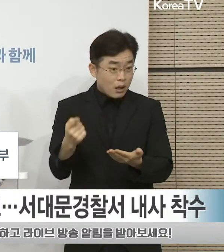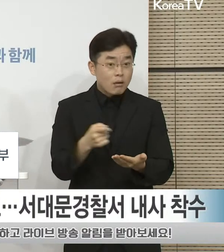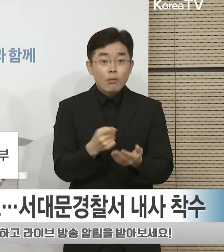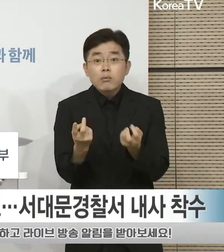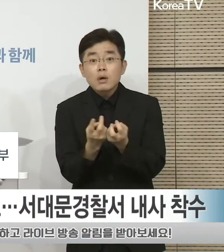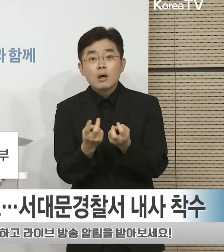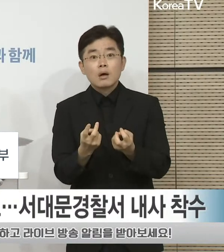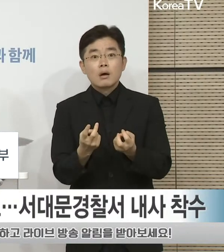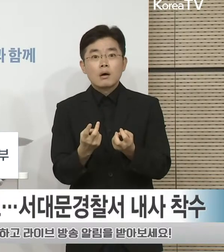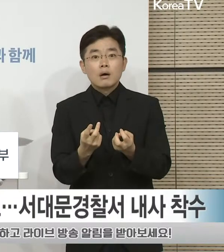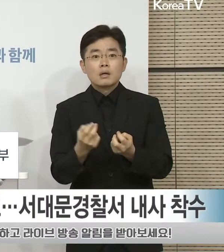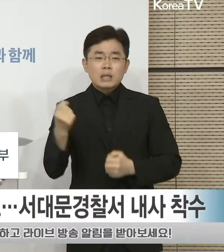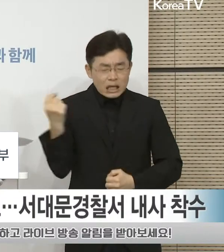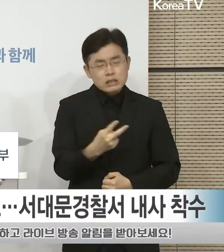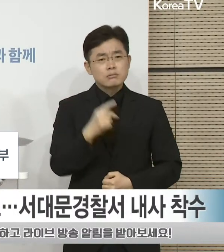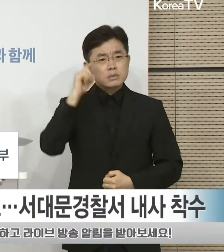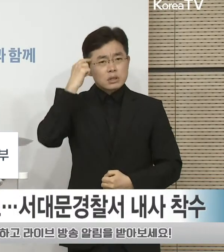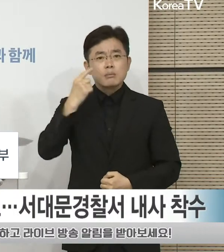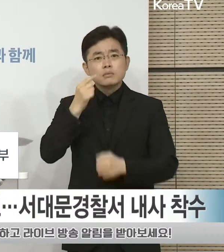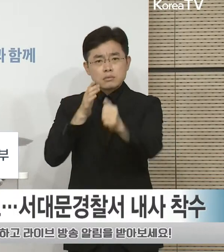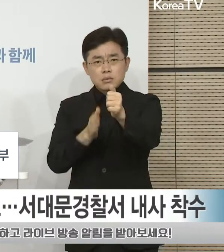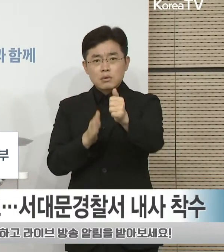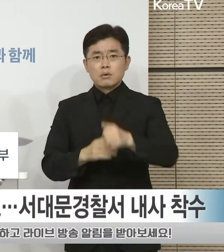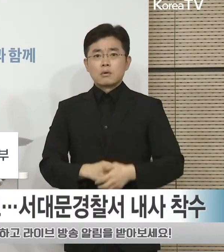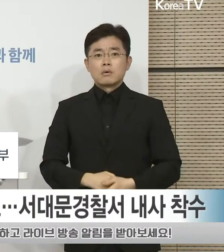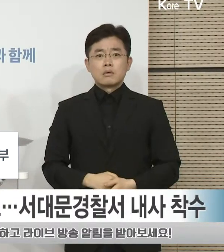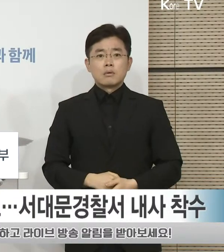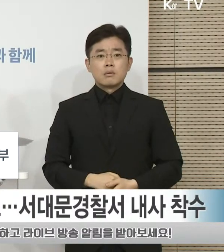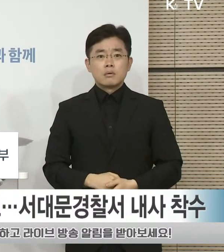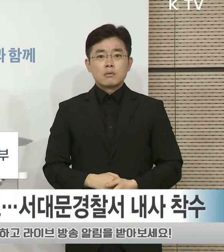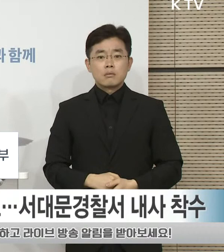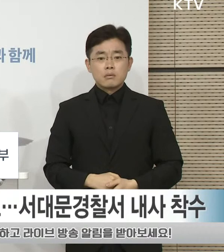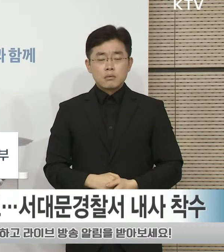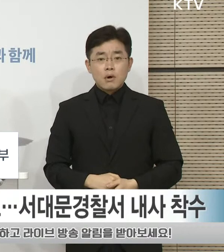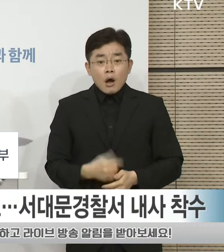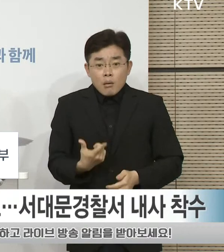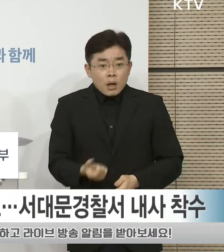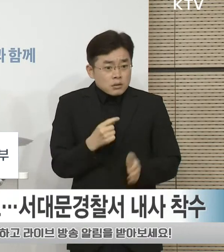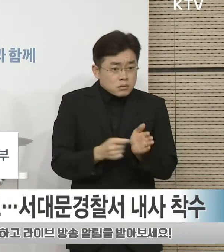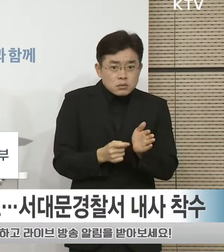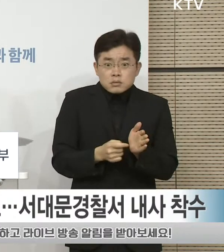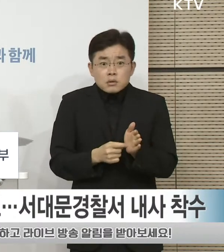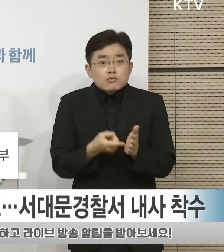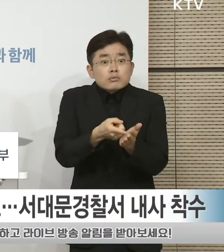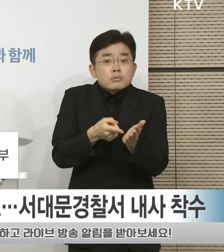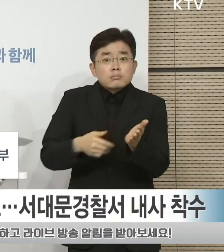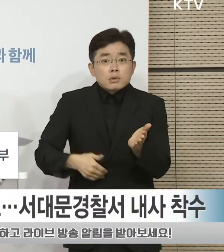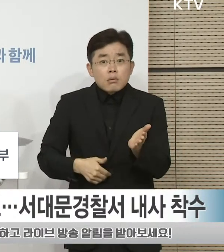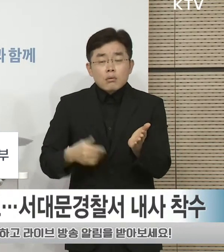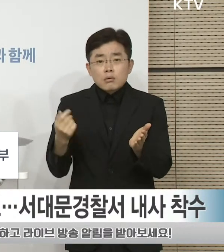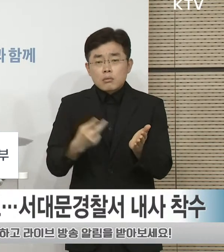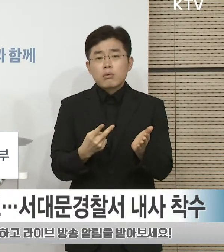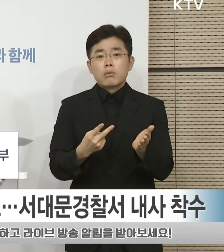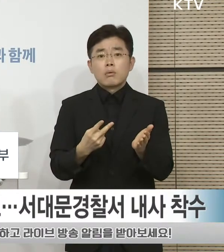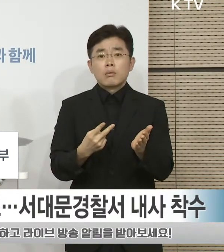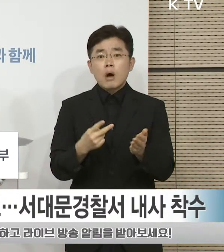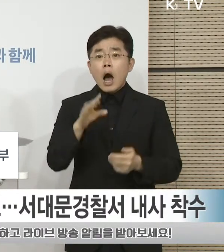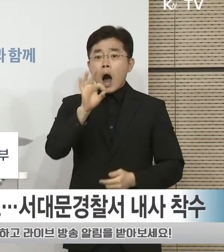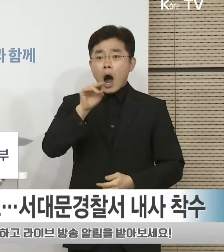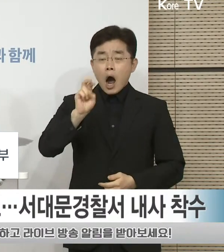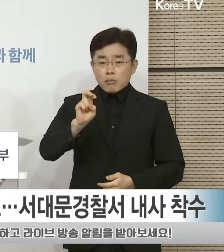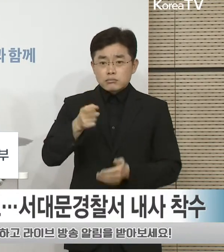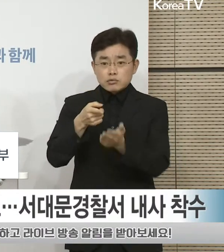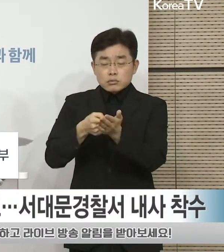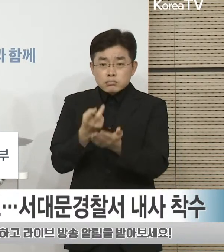생각해 보아야 할 때입니다. 한시라도 빨리 치료받아야 하는 응급환자와 수술이